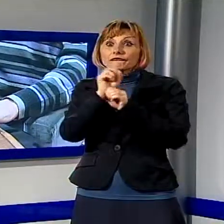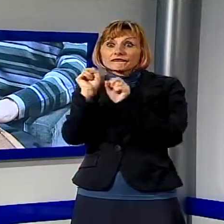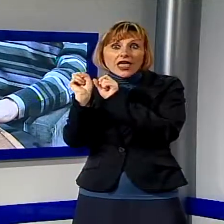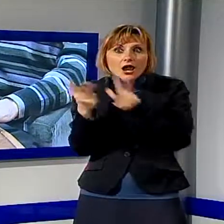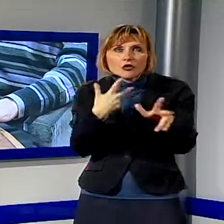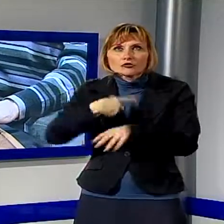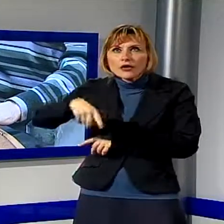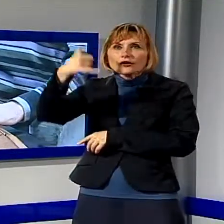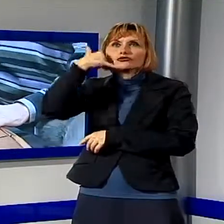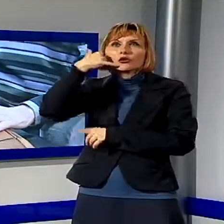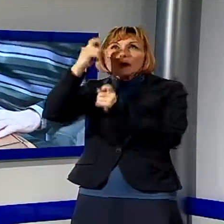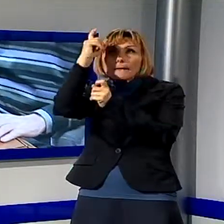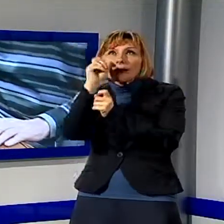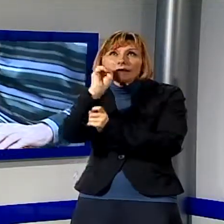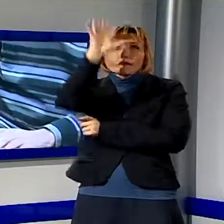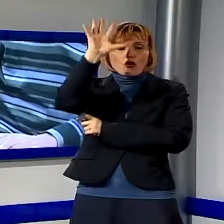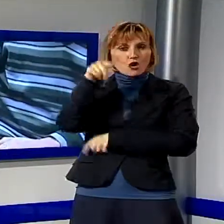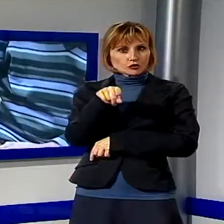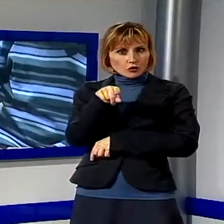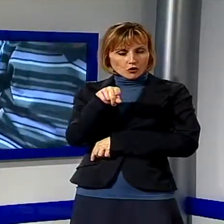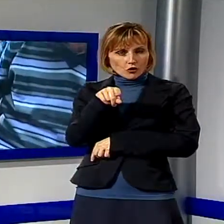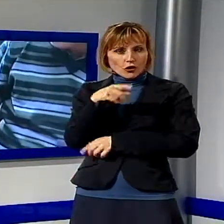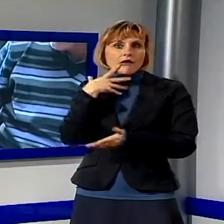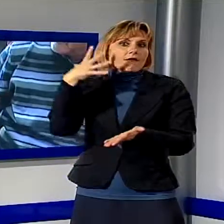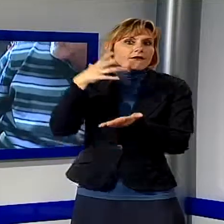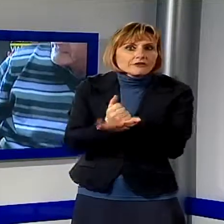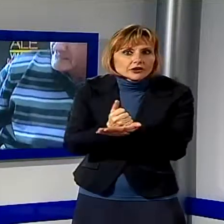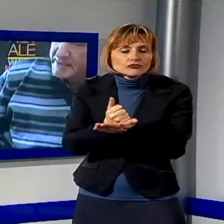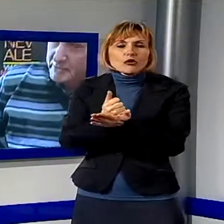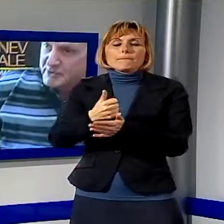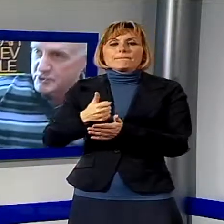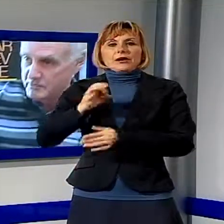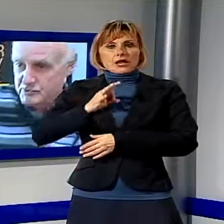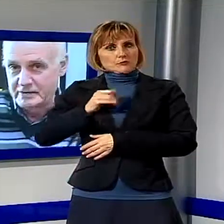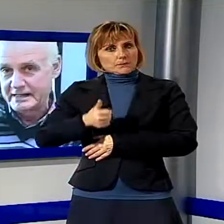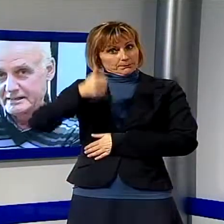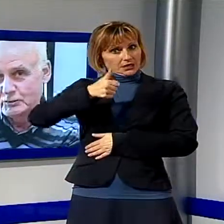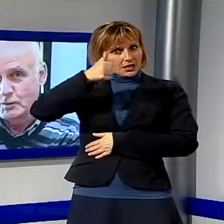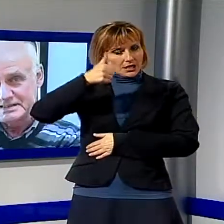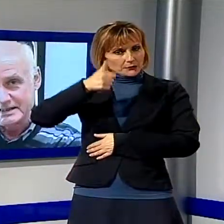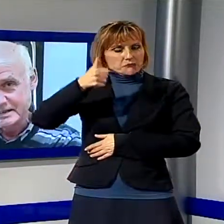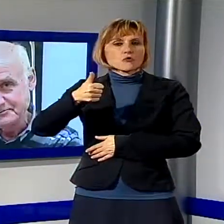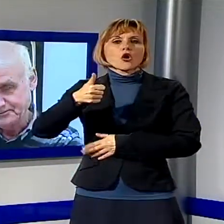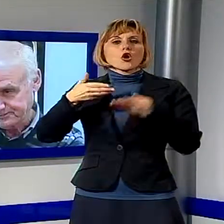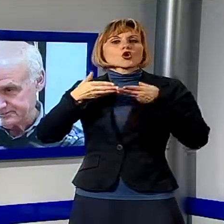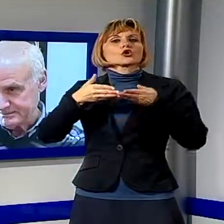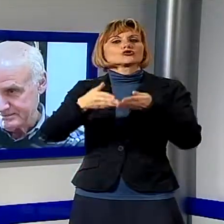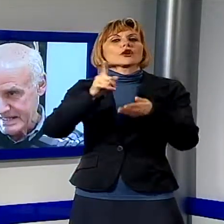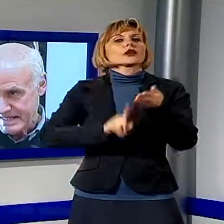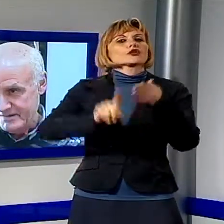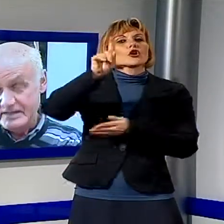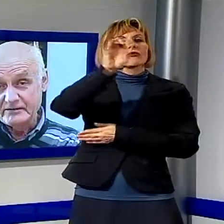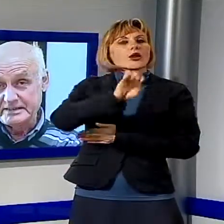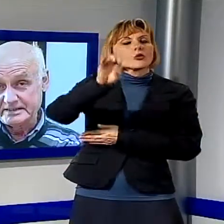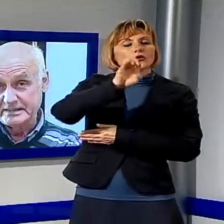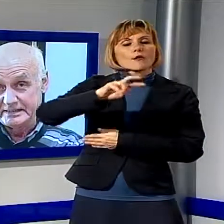filmeranno la scritta con il cellulare per primo. I premi sono davvero invitanti. Il primo è una crociera nel nord Europa, il